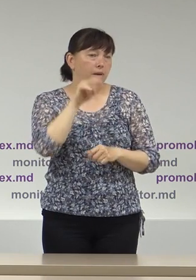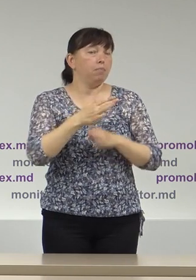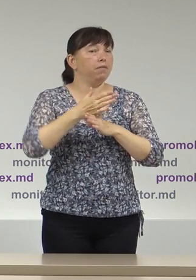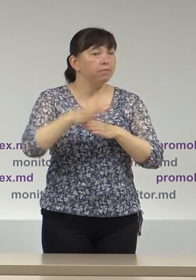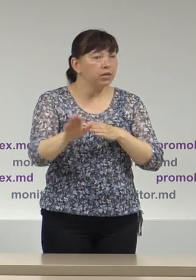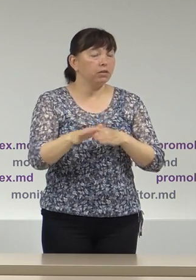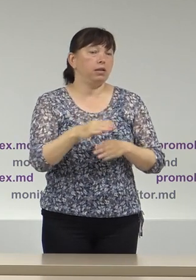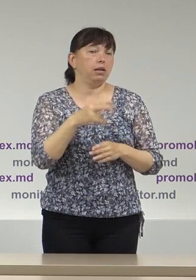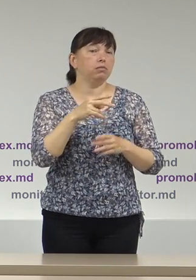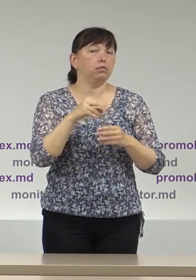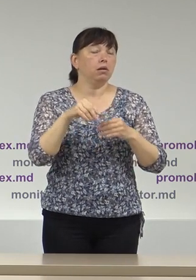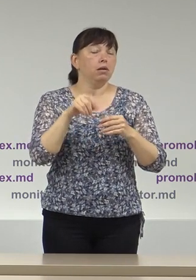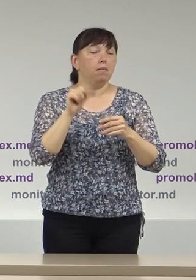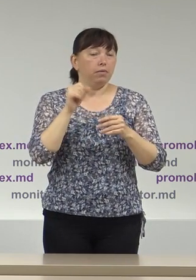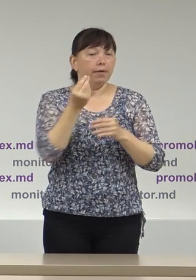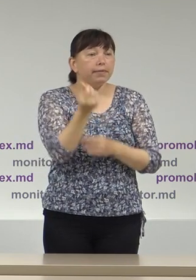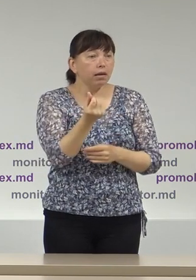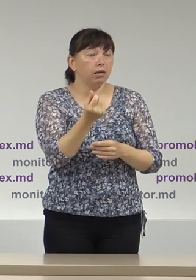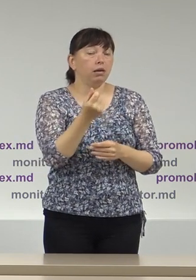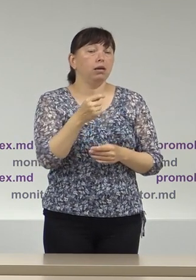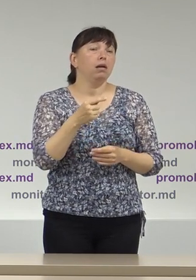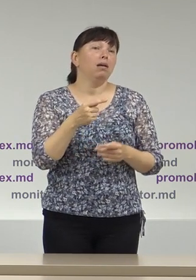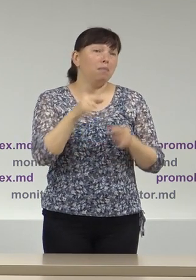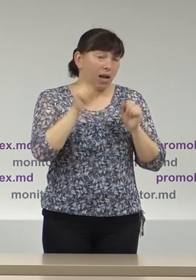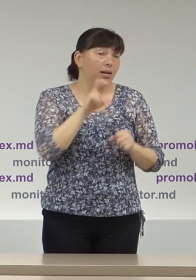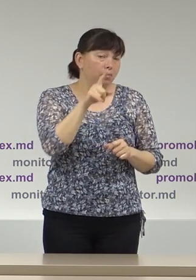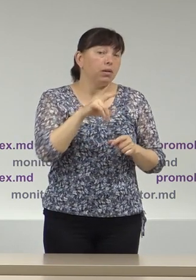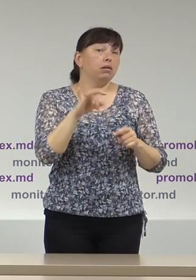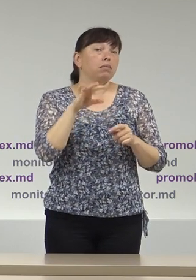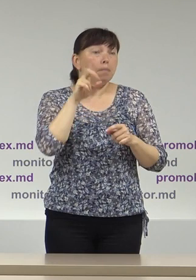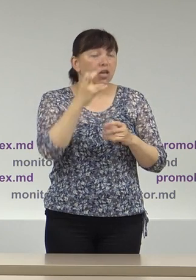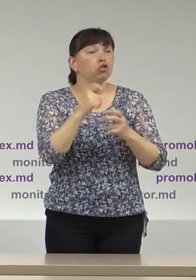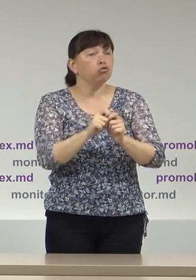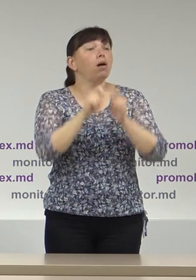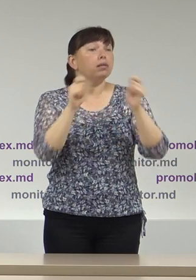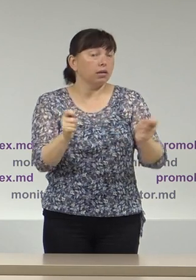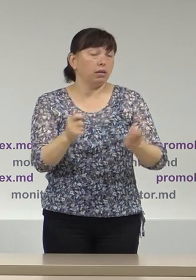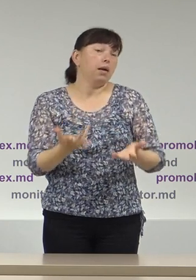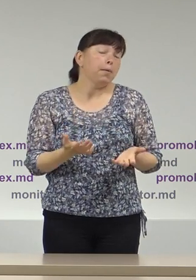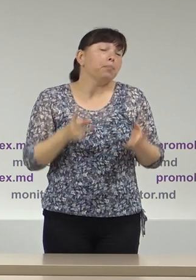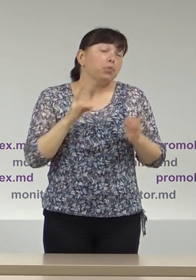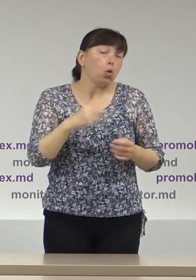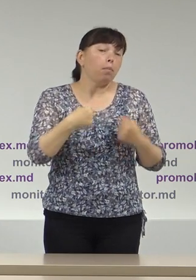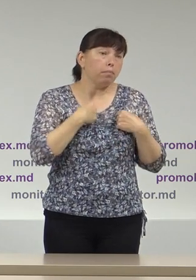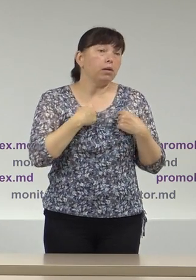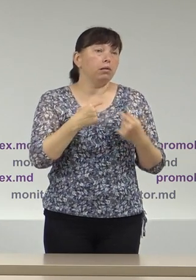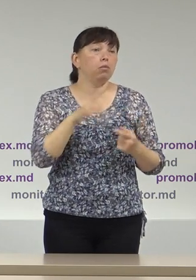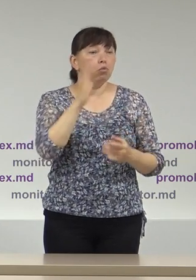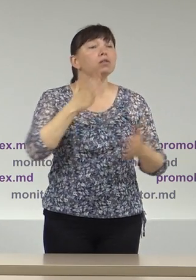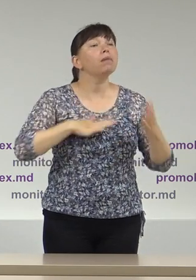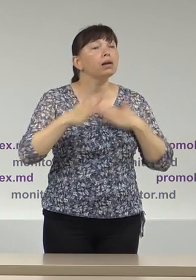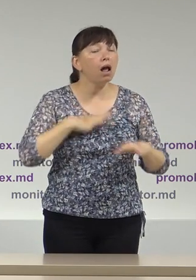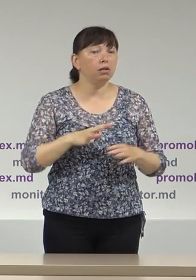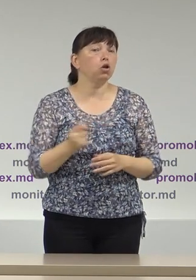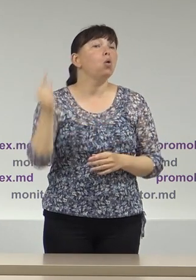dispoziția CEC aceste resurse, suntem deschiși să salutăm și o decizie de